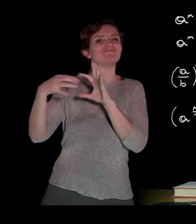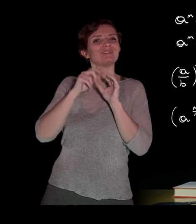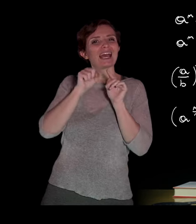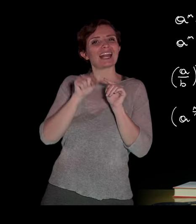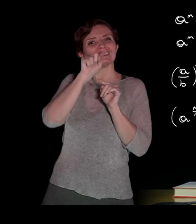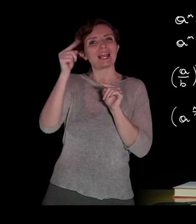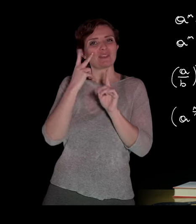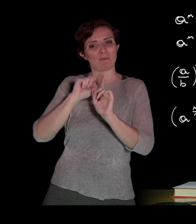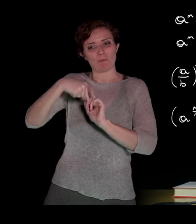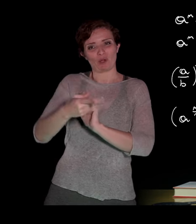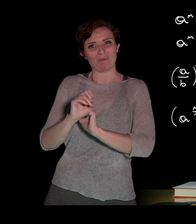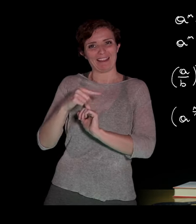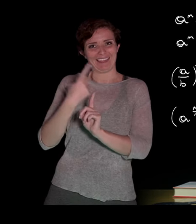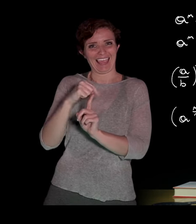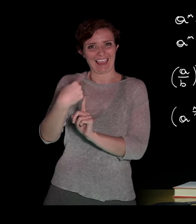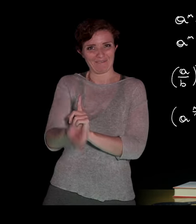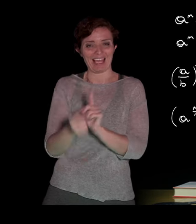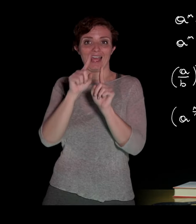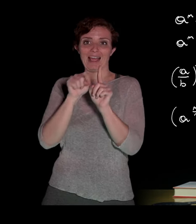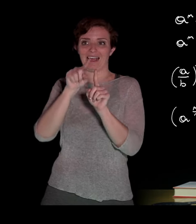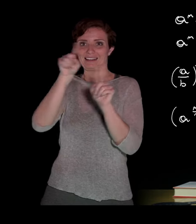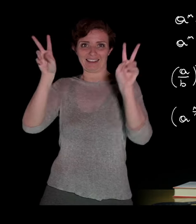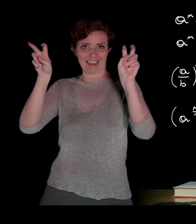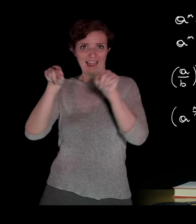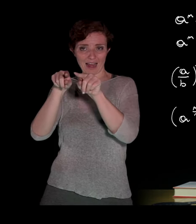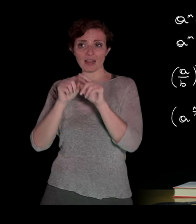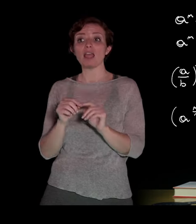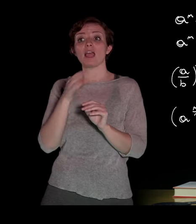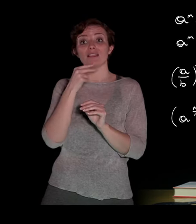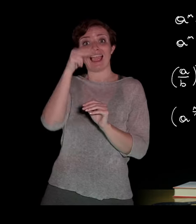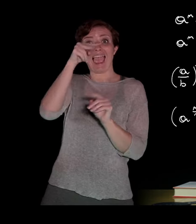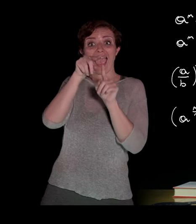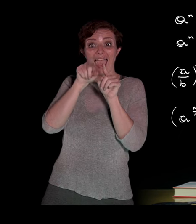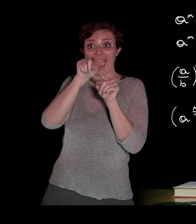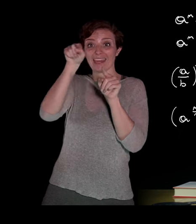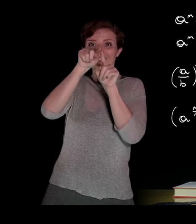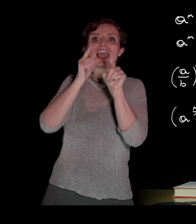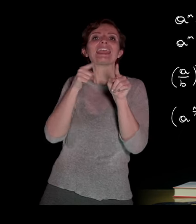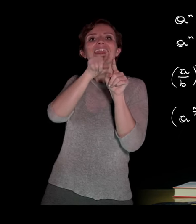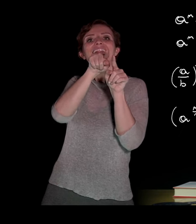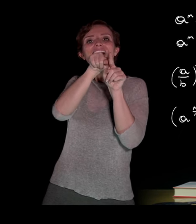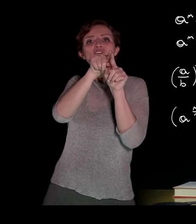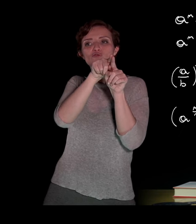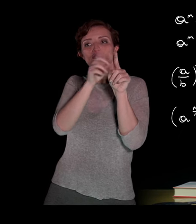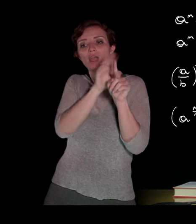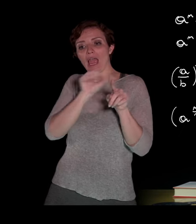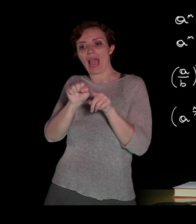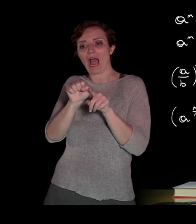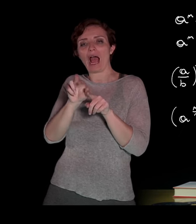'altro nella prossima lezione, in cui n si chiama indice del radicale, A è il radicando ed